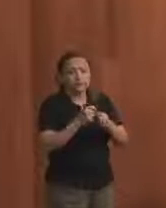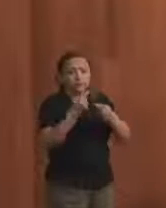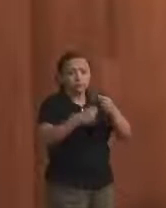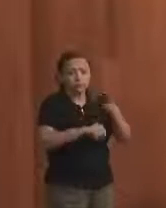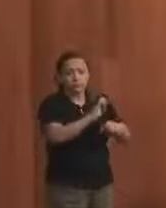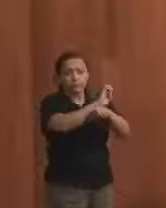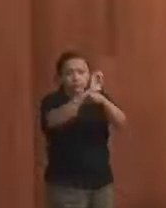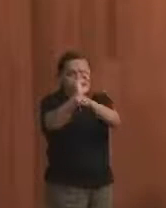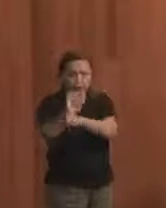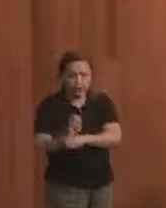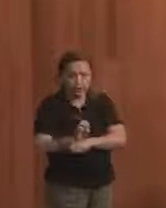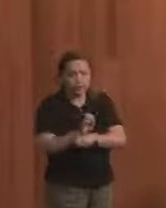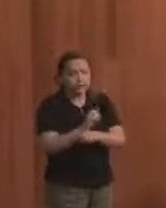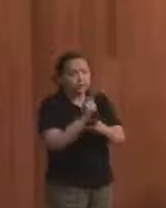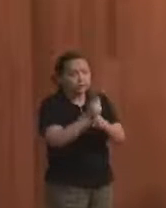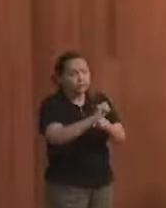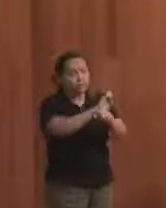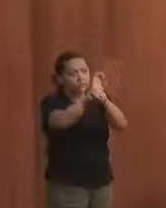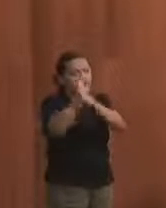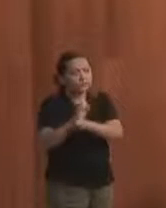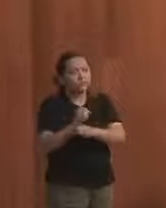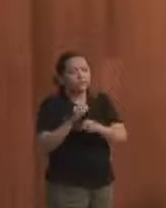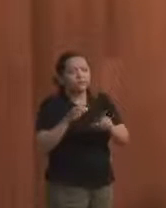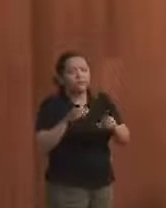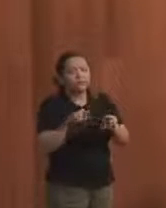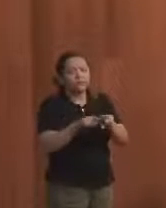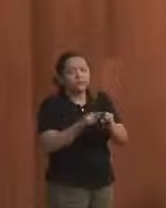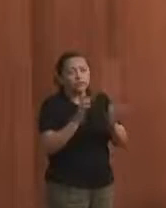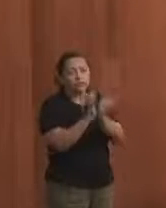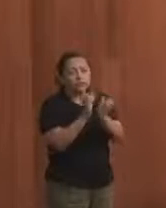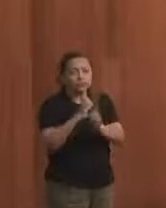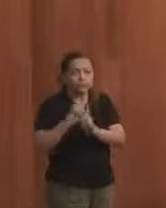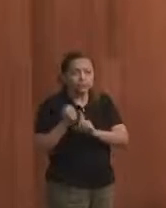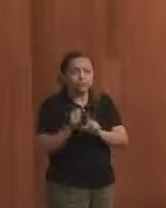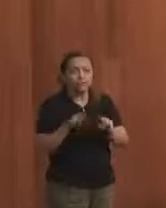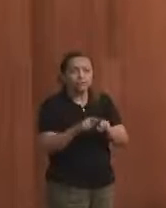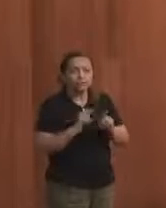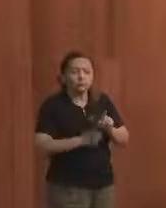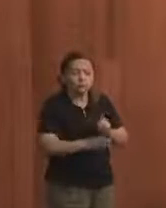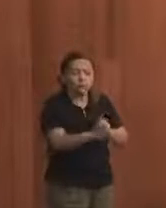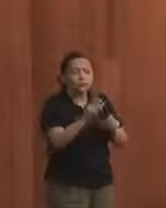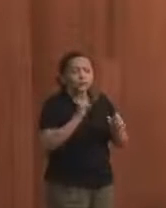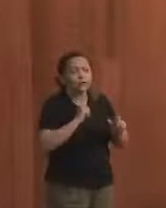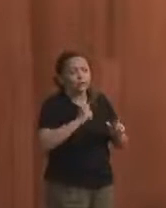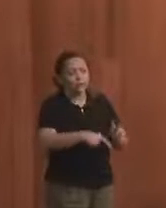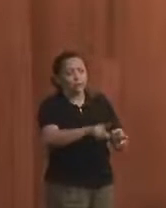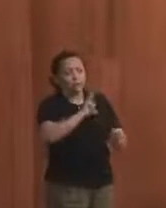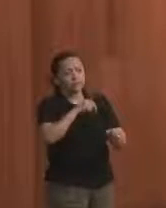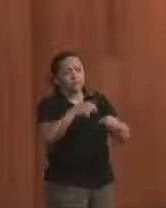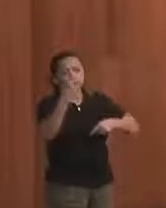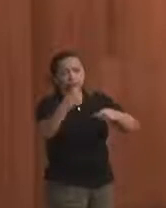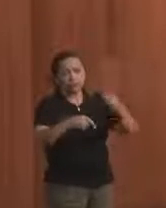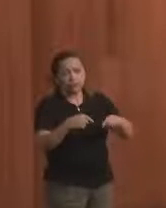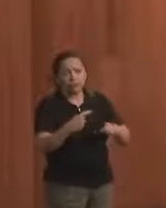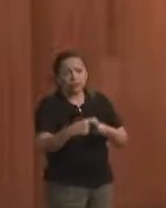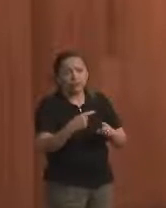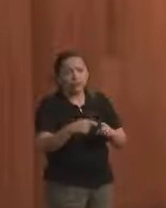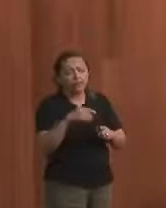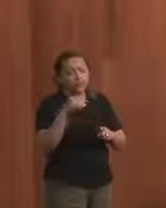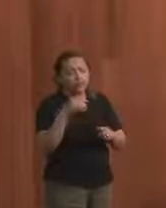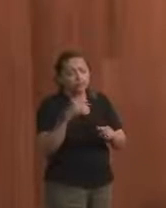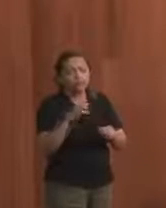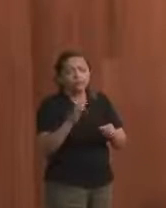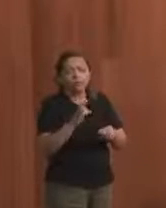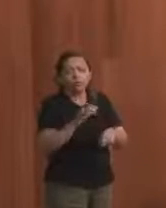estaduais e regionais com os movimentos sociais e que, de alguma forma, desse continuidade ao que já foi debatido aqui, para que isso não fosse